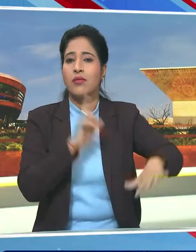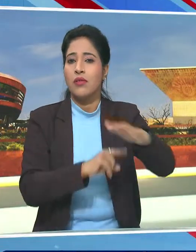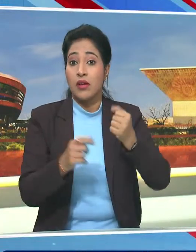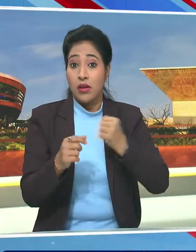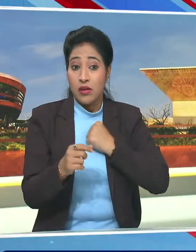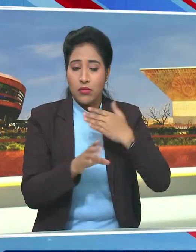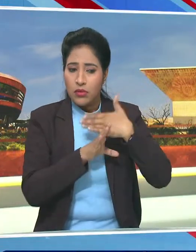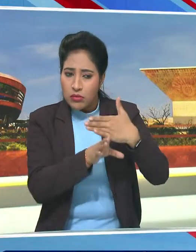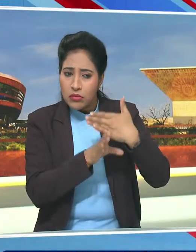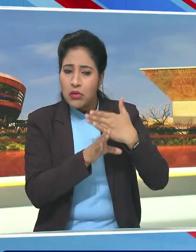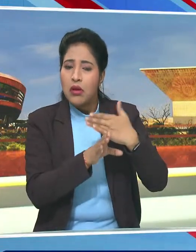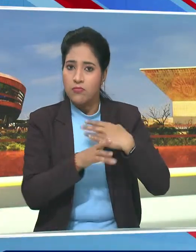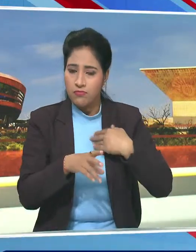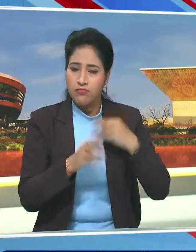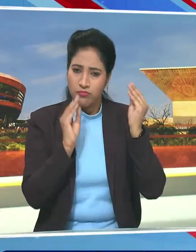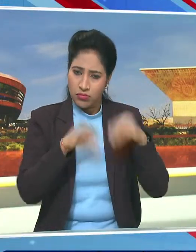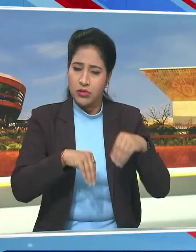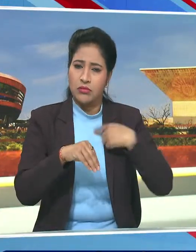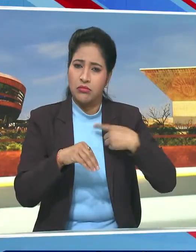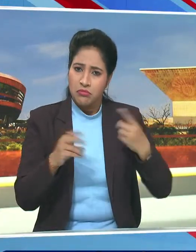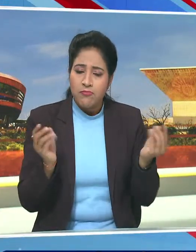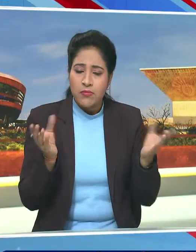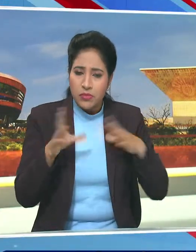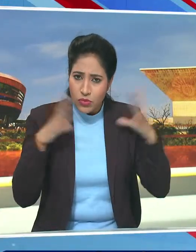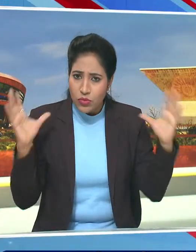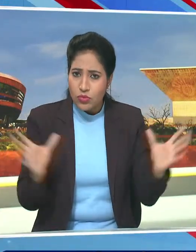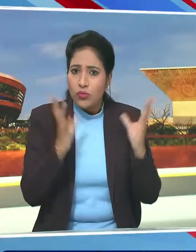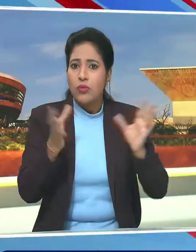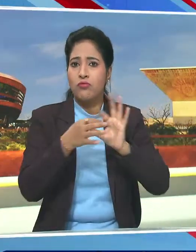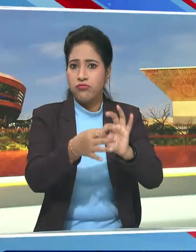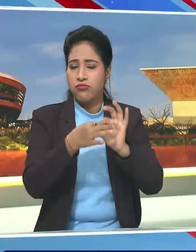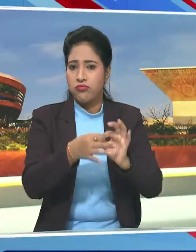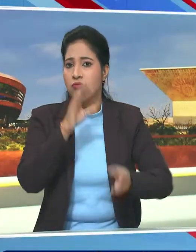आपसी सहीयोग को बढ़ाने का निर्णे लिया है